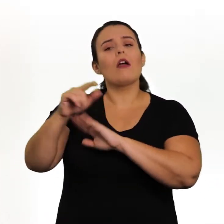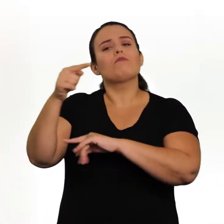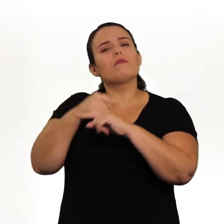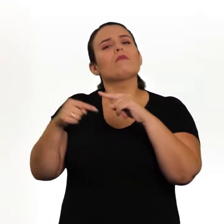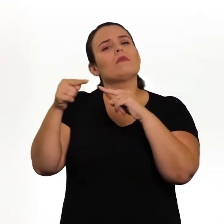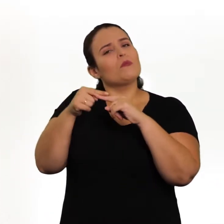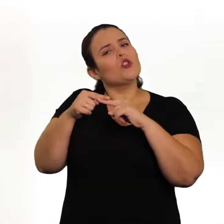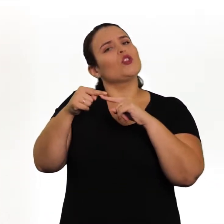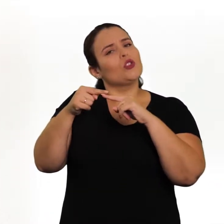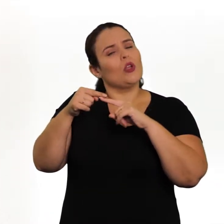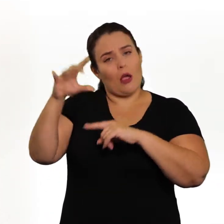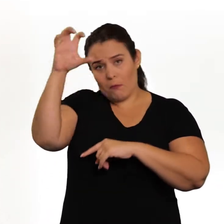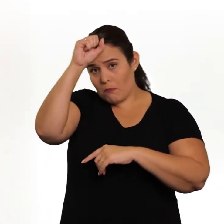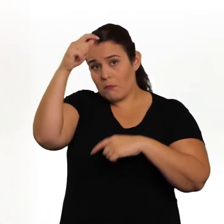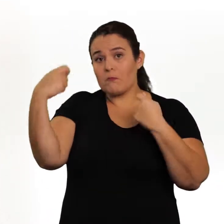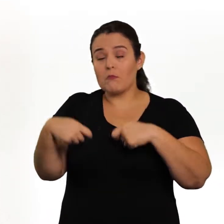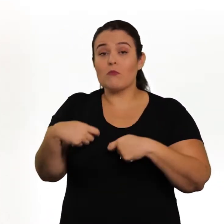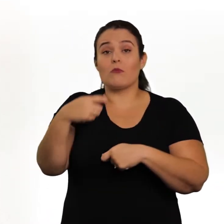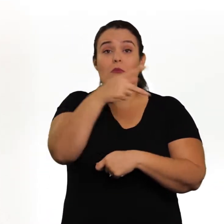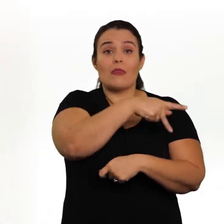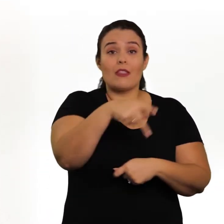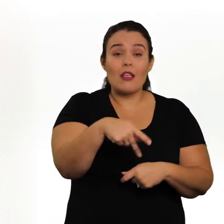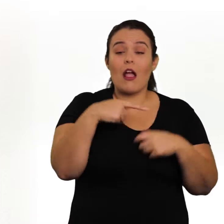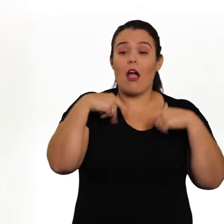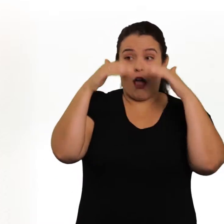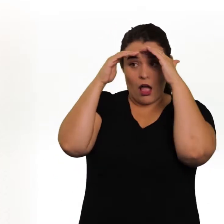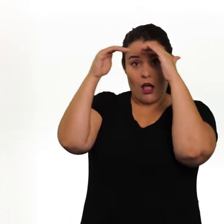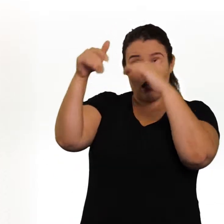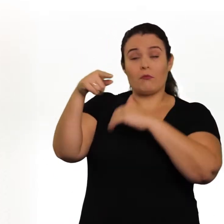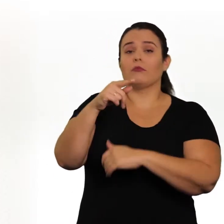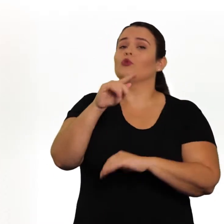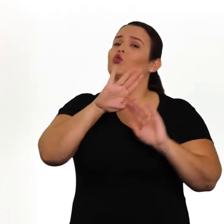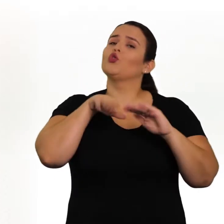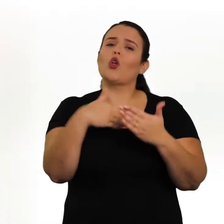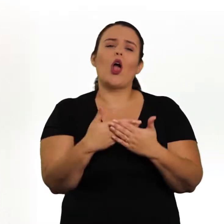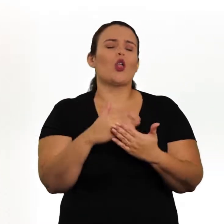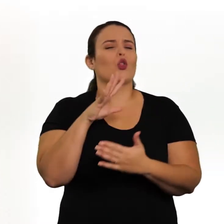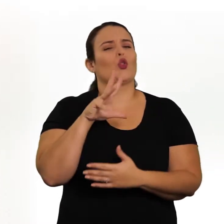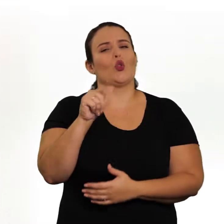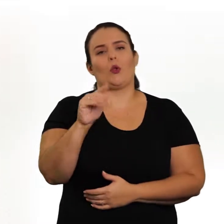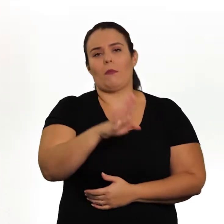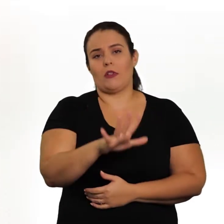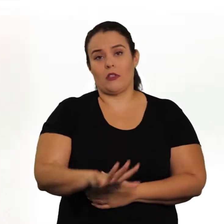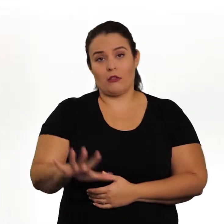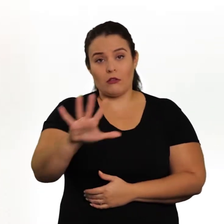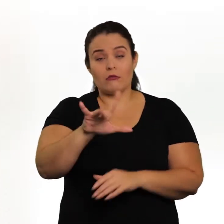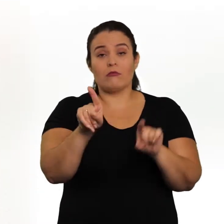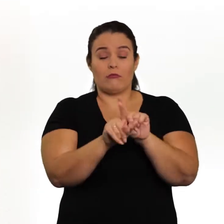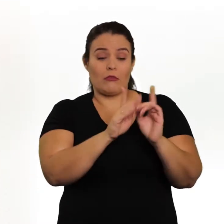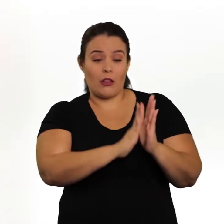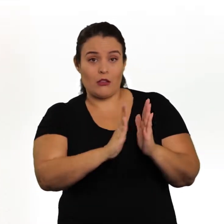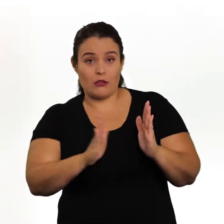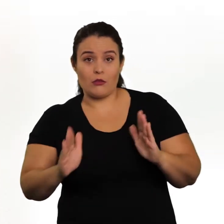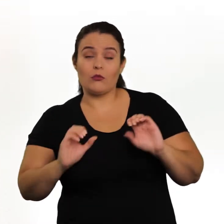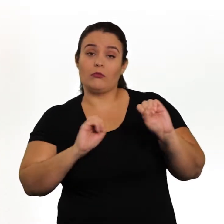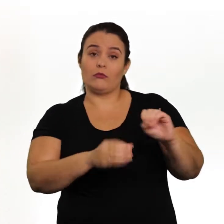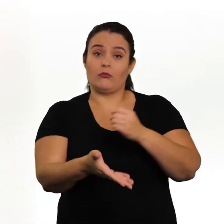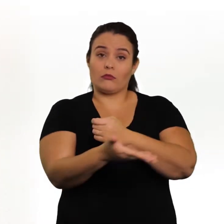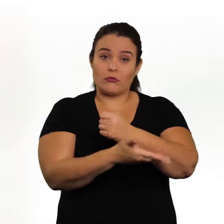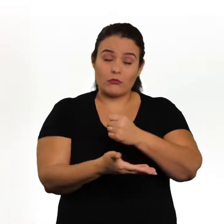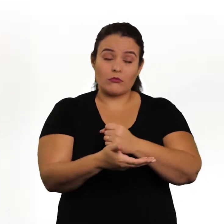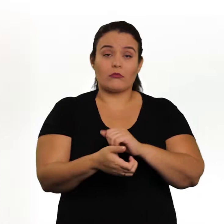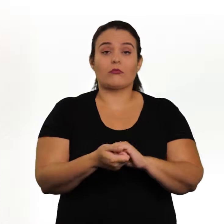objetivos de aprendizagem que devem orientar o trabalho pedagógico em todas as escolas brasileiras e em todas as etapas da educação básica.